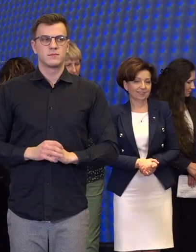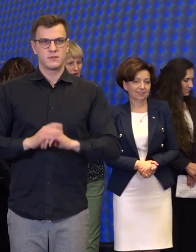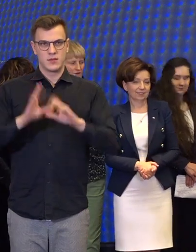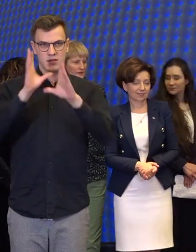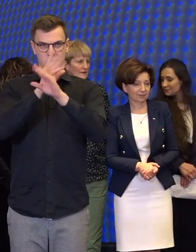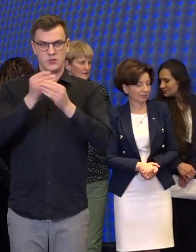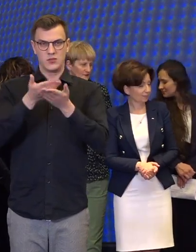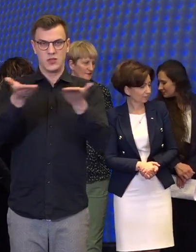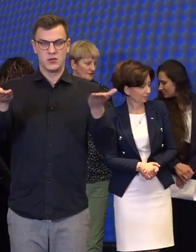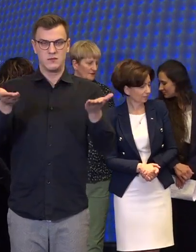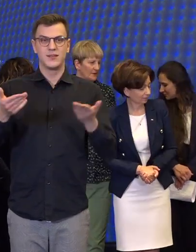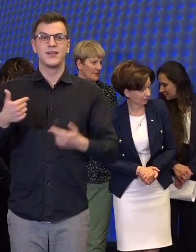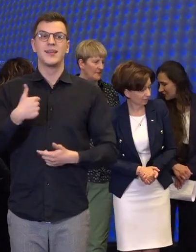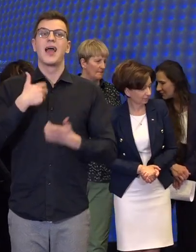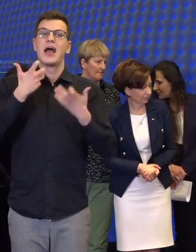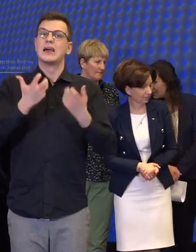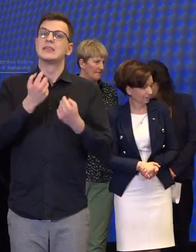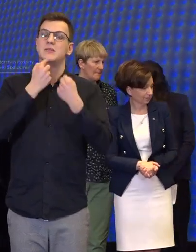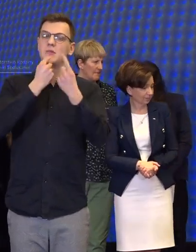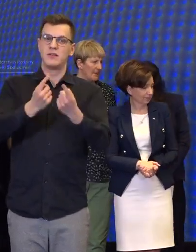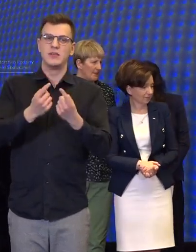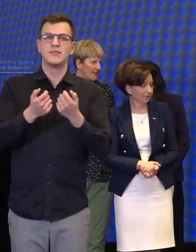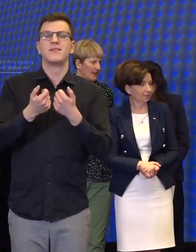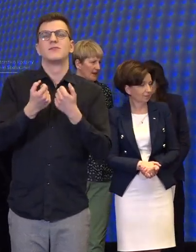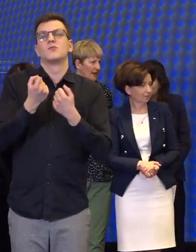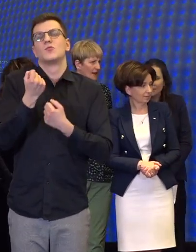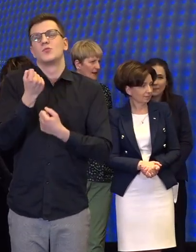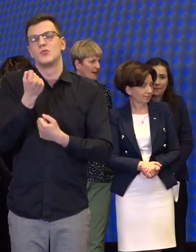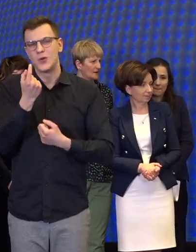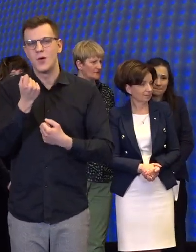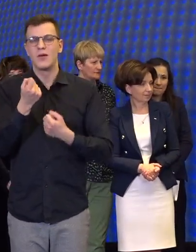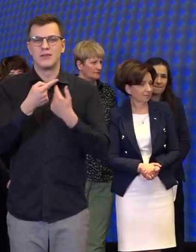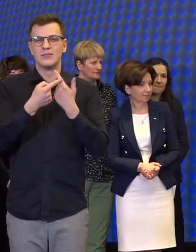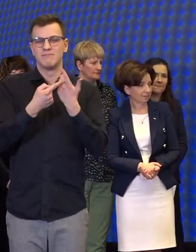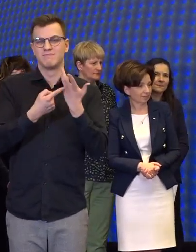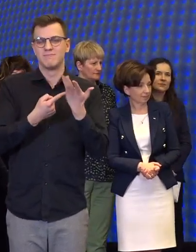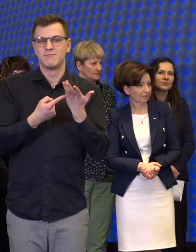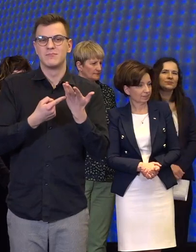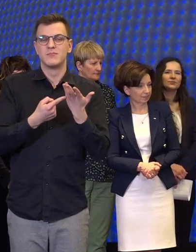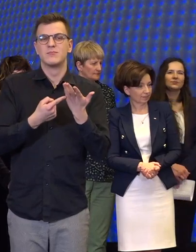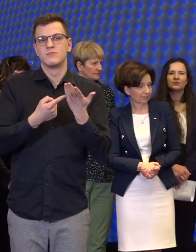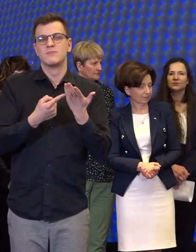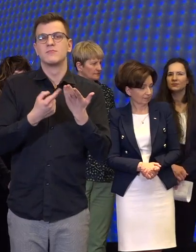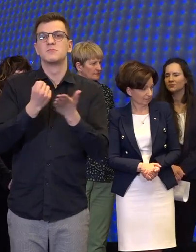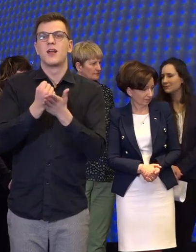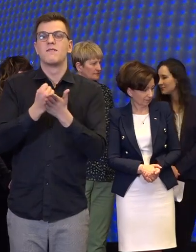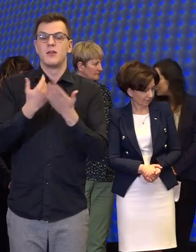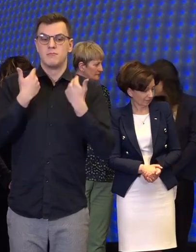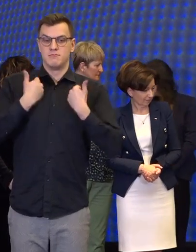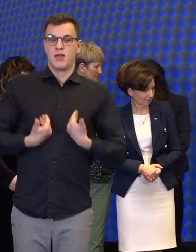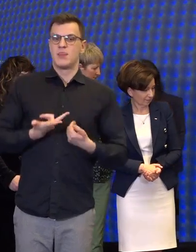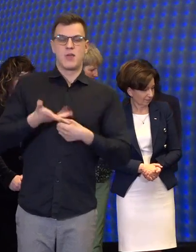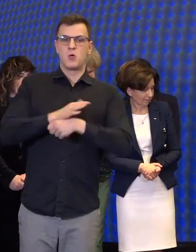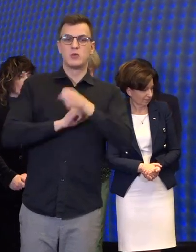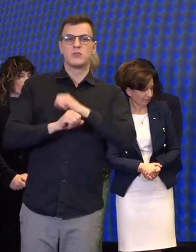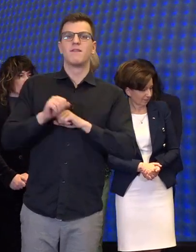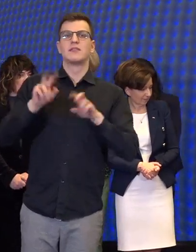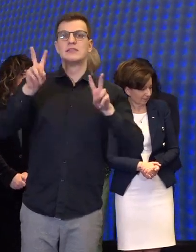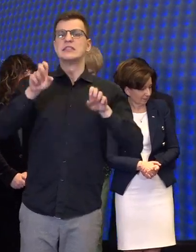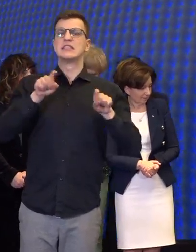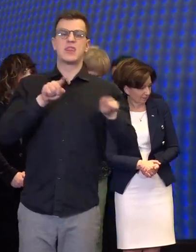Szanowni państwo, ja chciałam powiedzieć kilka słów z perspektywy osoby z niepełnosprawnością znaczną.